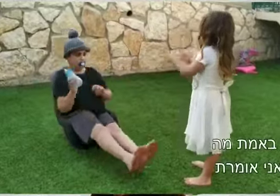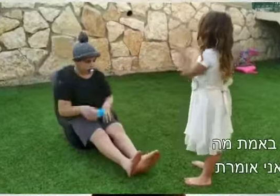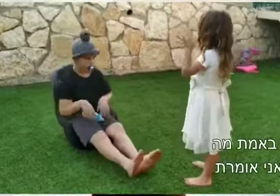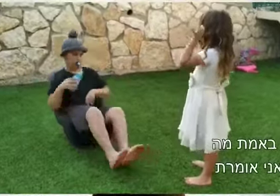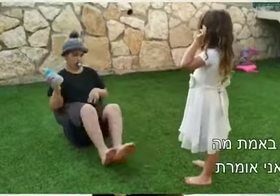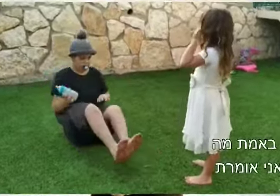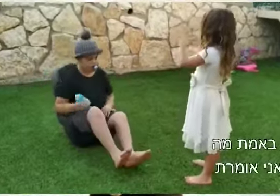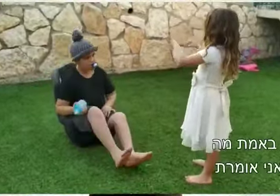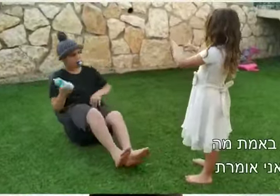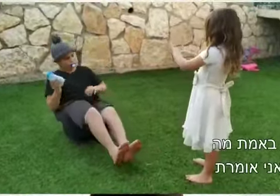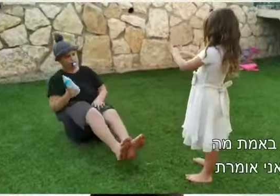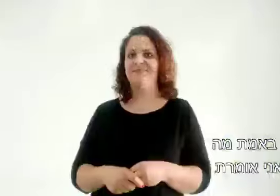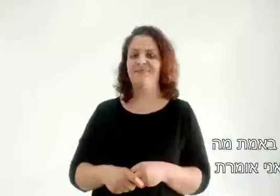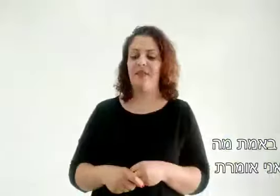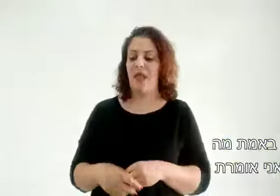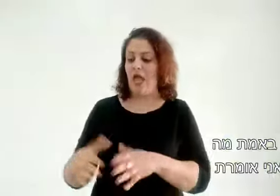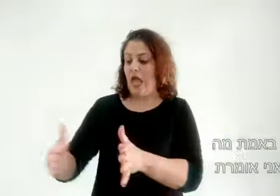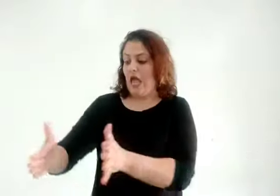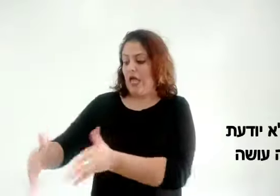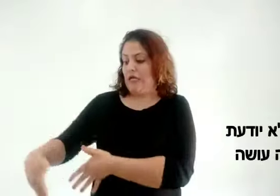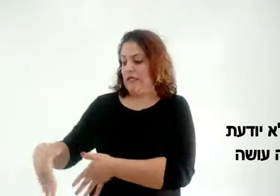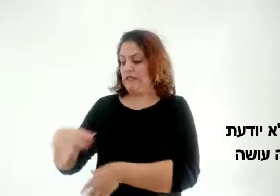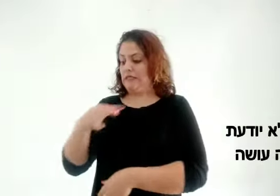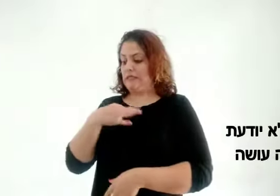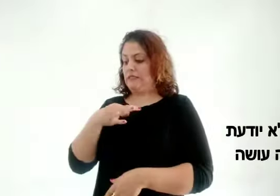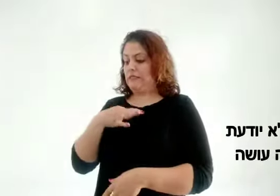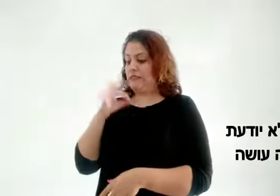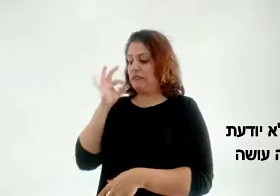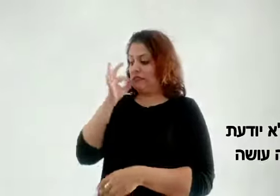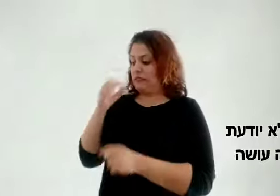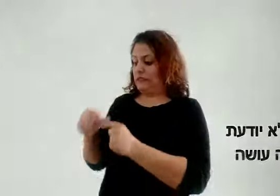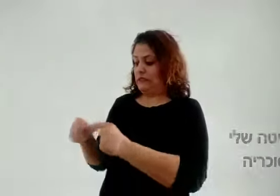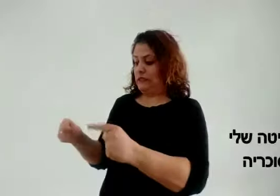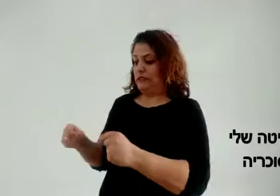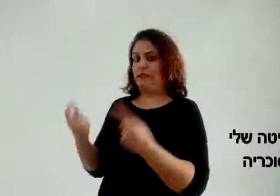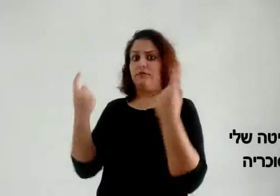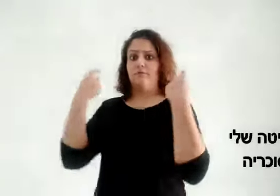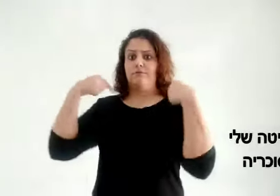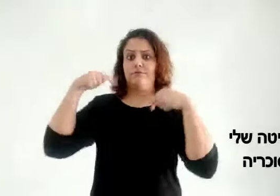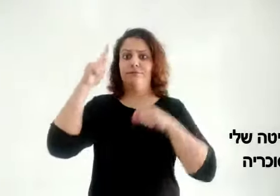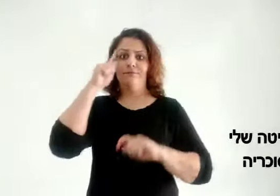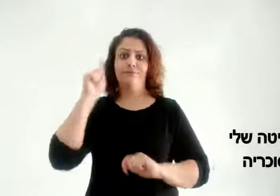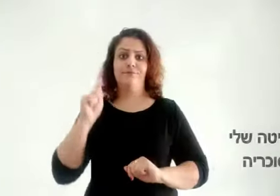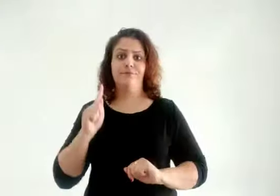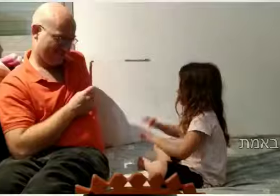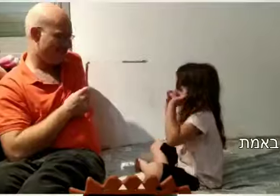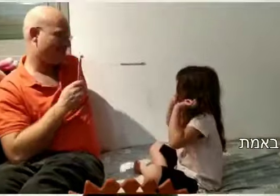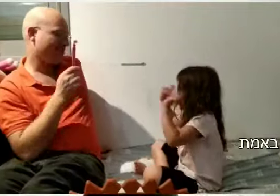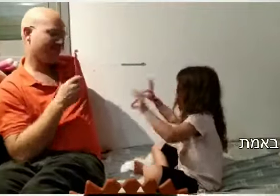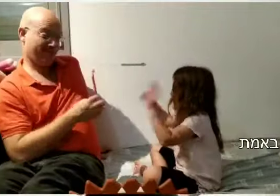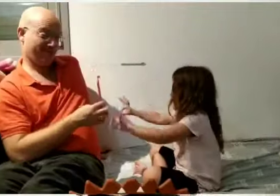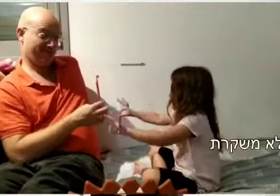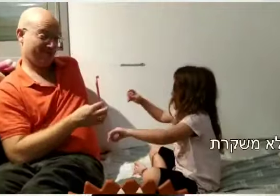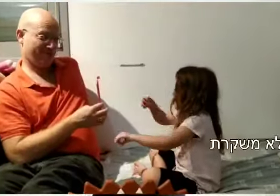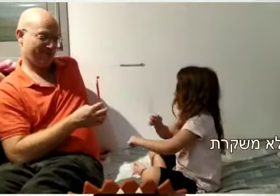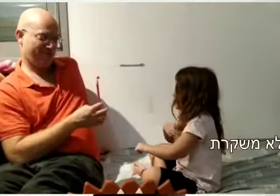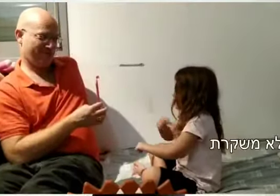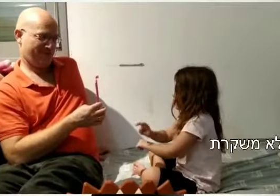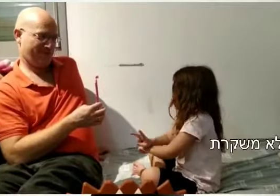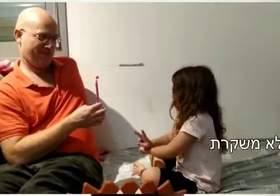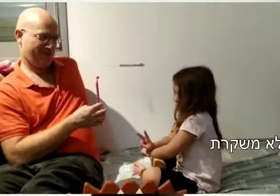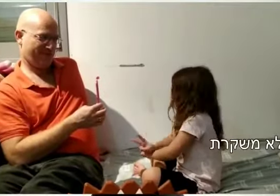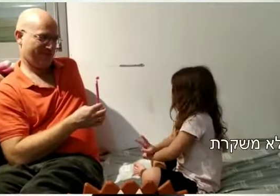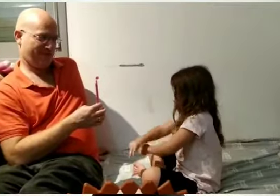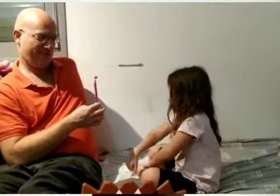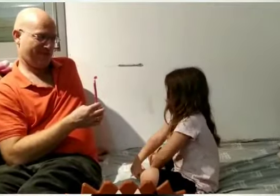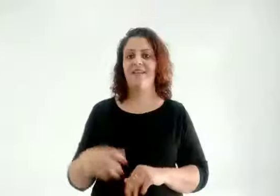באמת מה שאני אומרת אני לא יודעת מה עושה במיטה של עיסוק אריה זה באמת אני